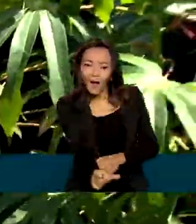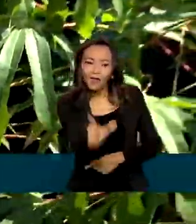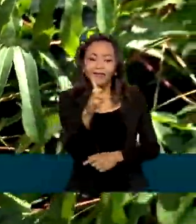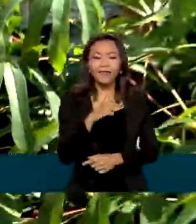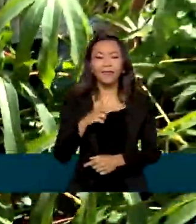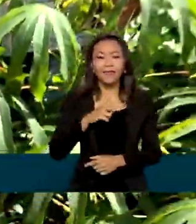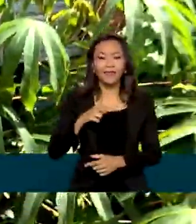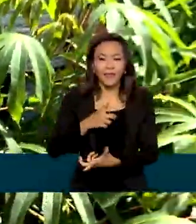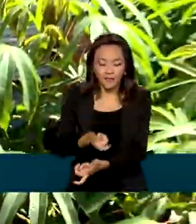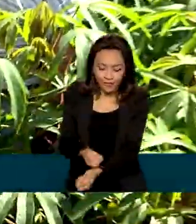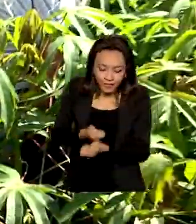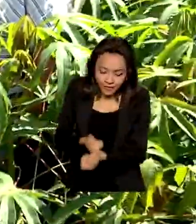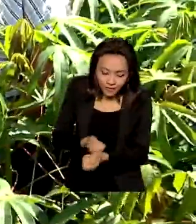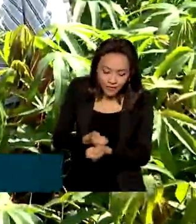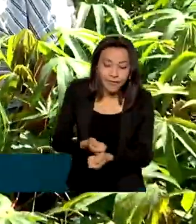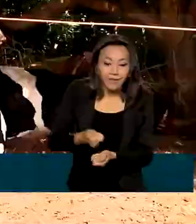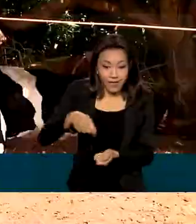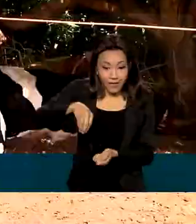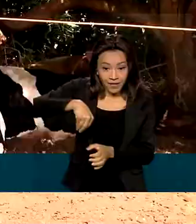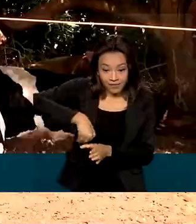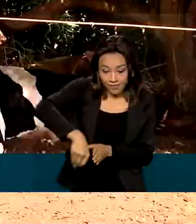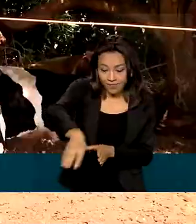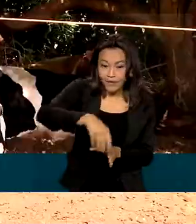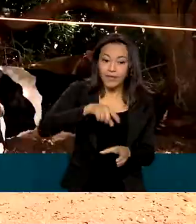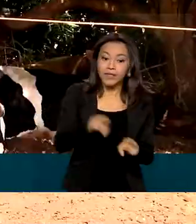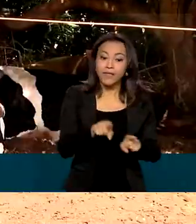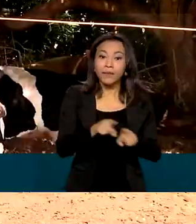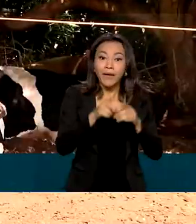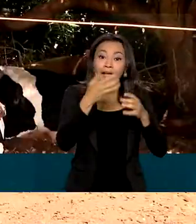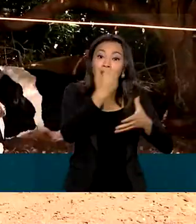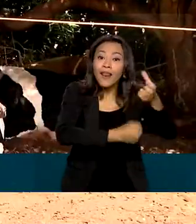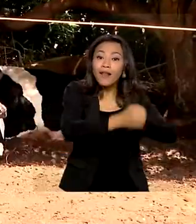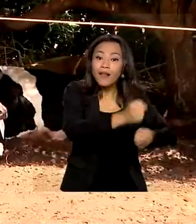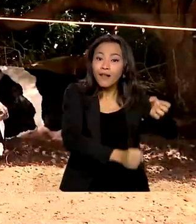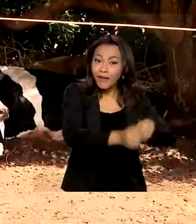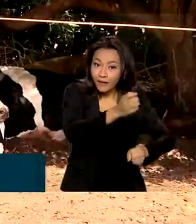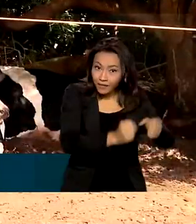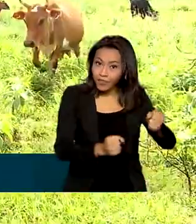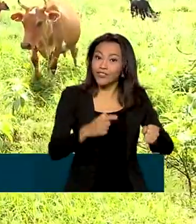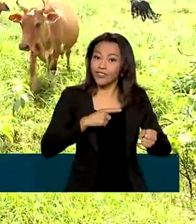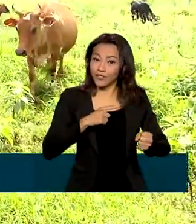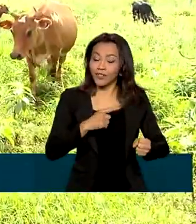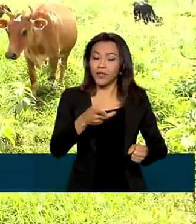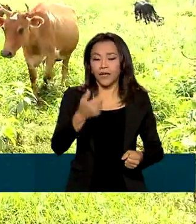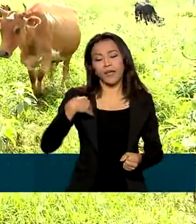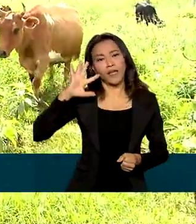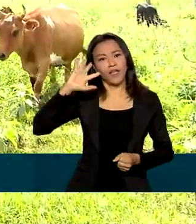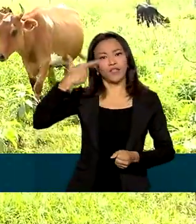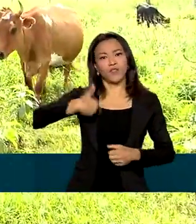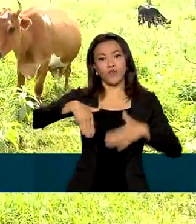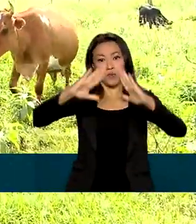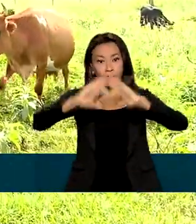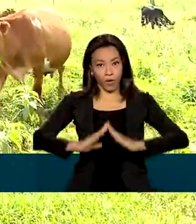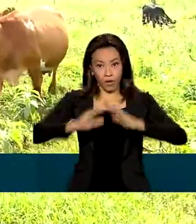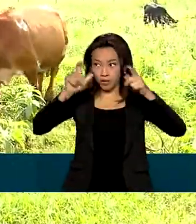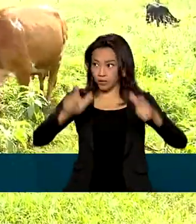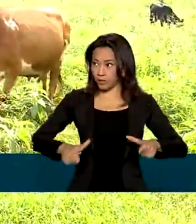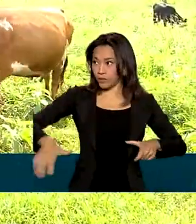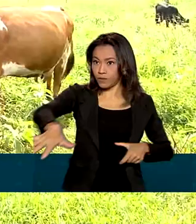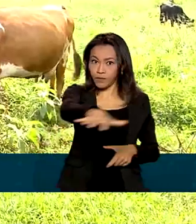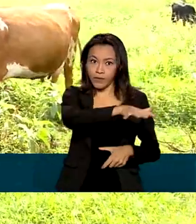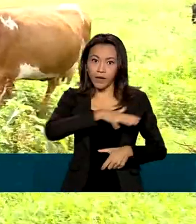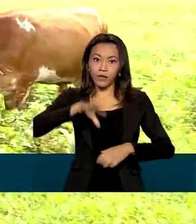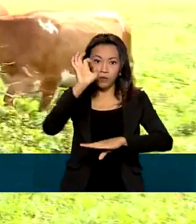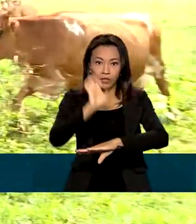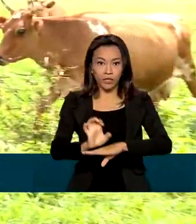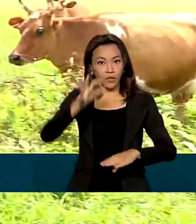uma horta para subsistência e uma pequena produção de leite. Ele decidiu morar no assentamento Itamaraty, no Mato